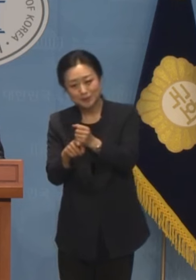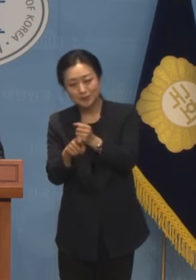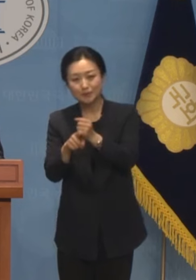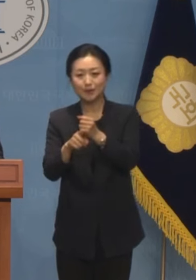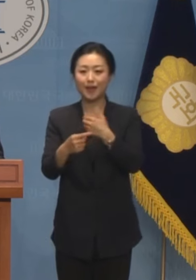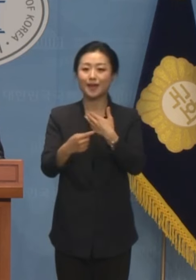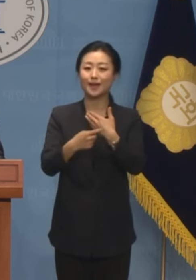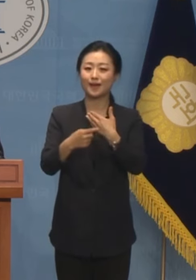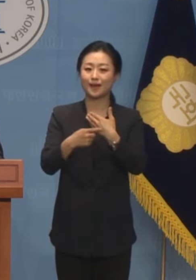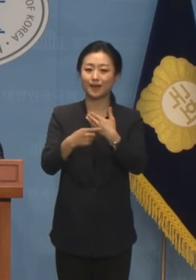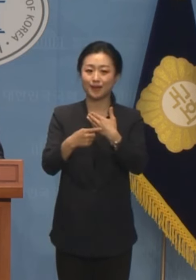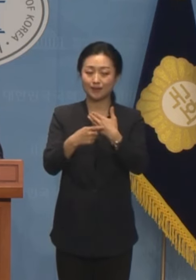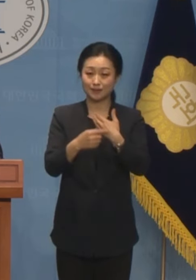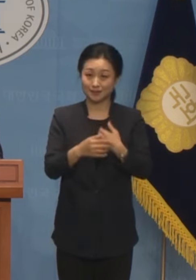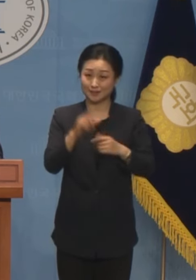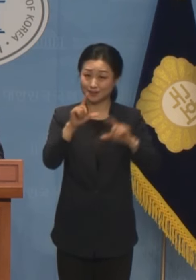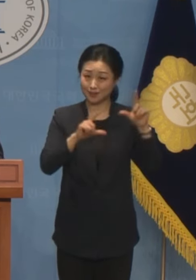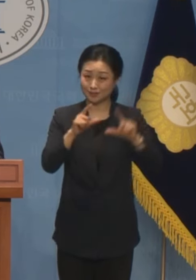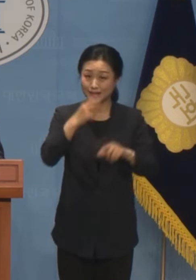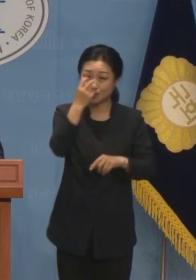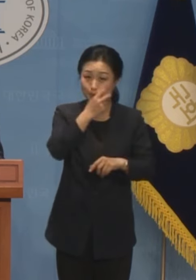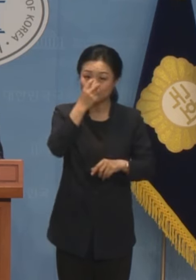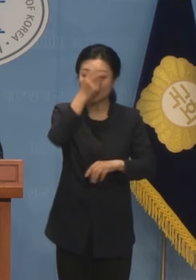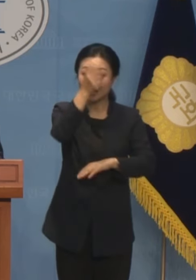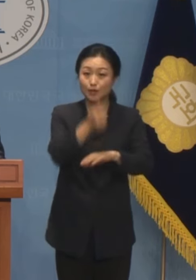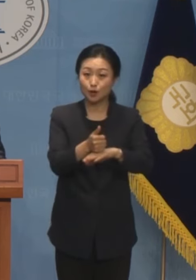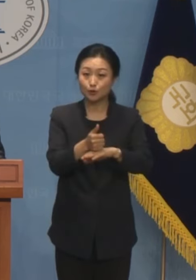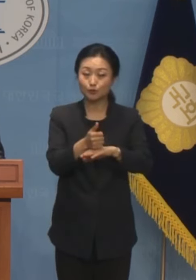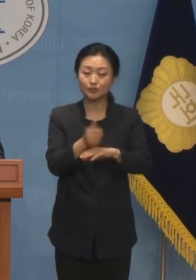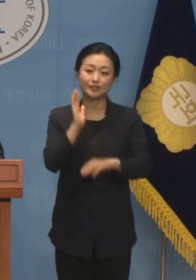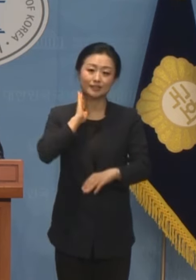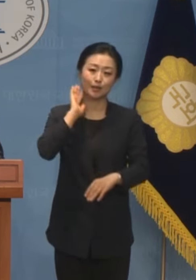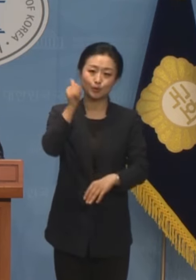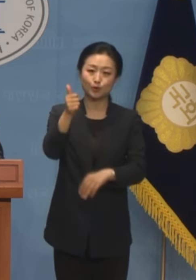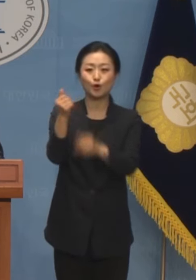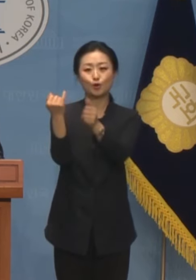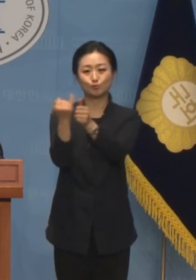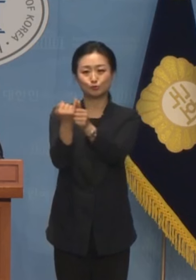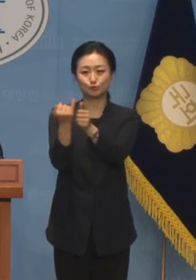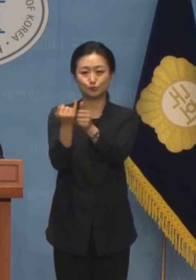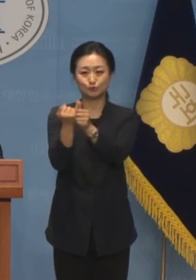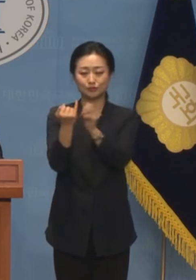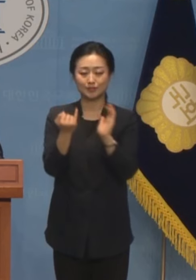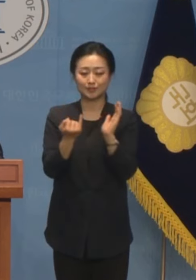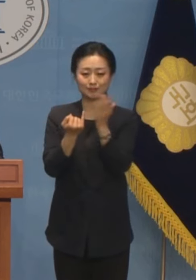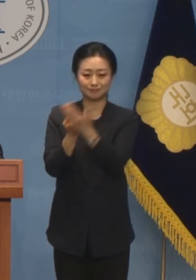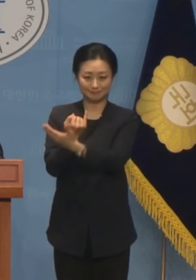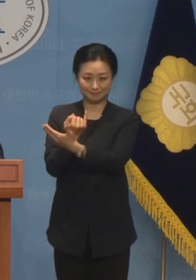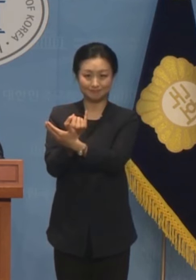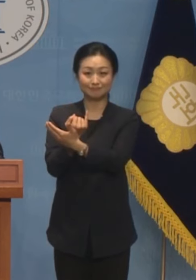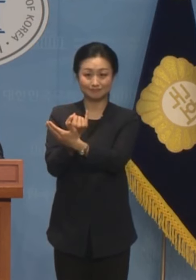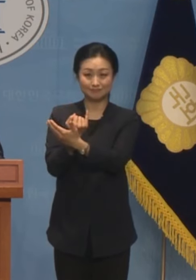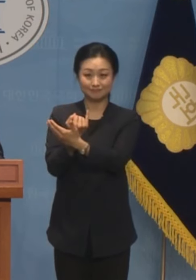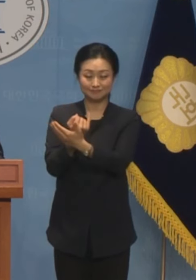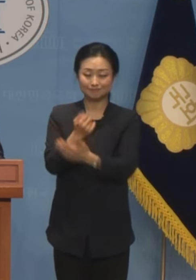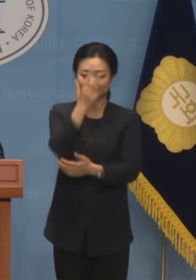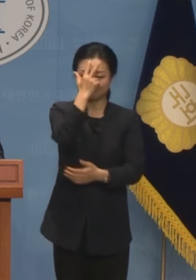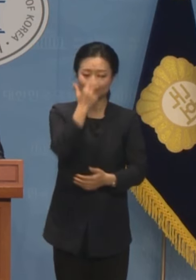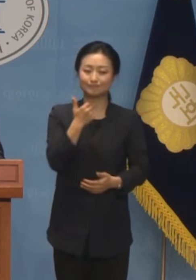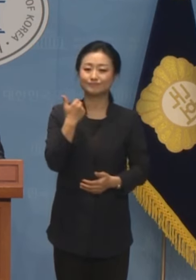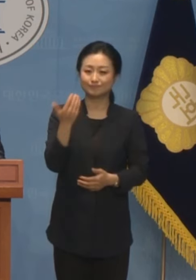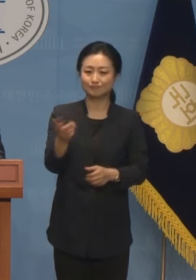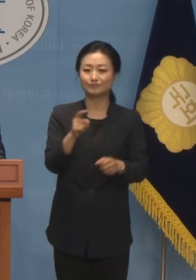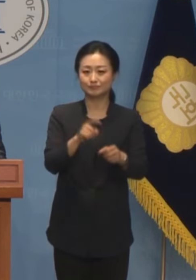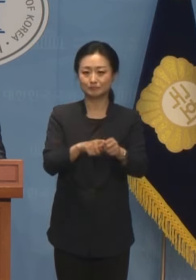중앙지검의 형식적인 조사는 모두 대통령 부부의 면제부로 향하는 수순이었습니다.